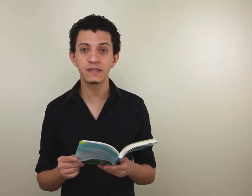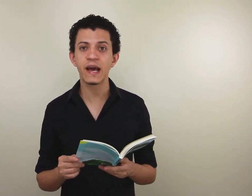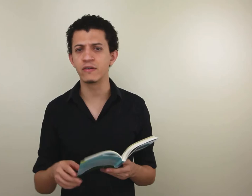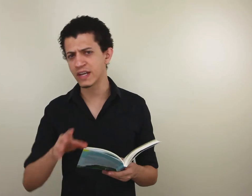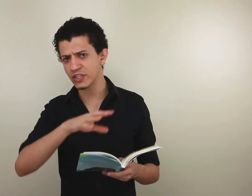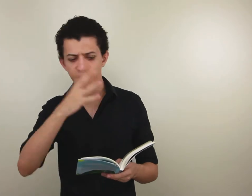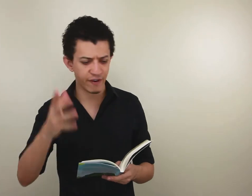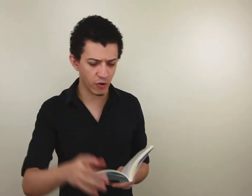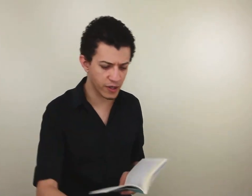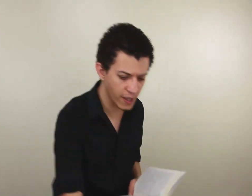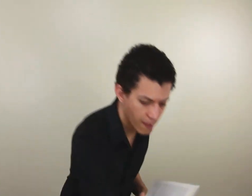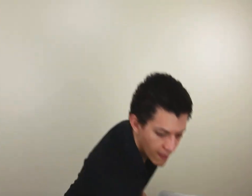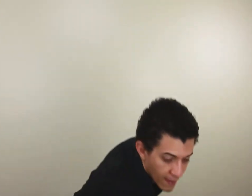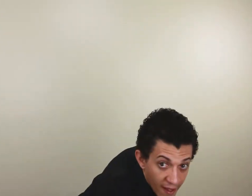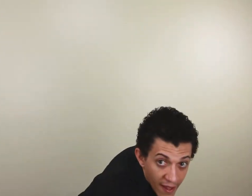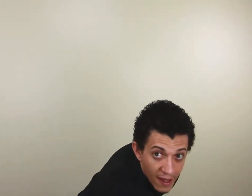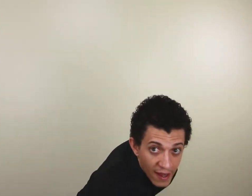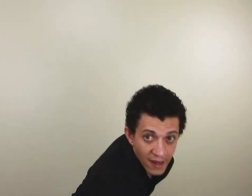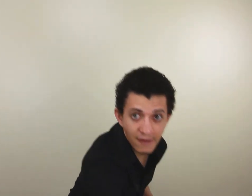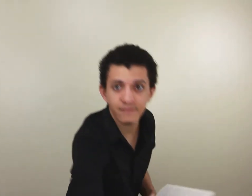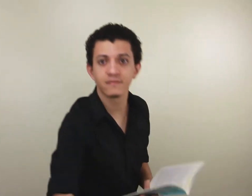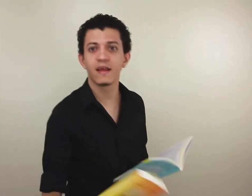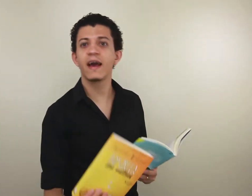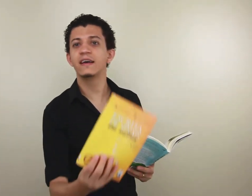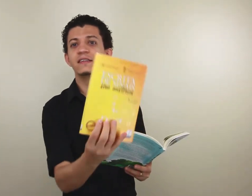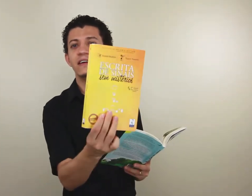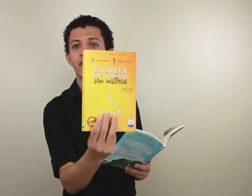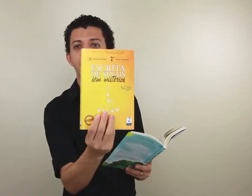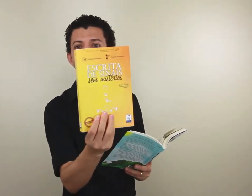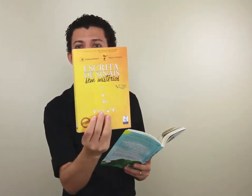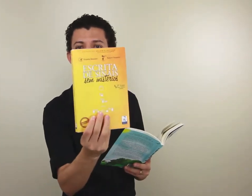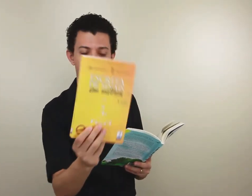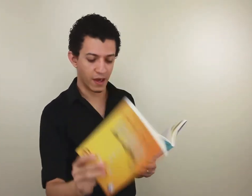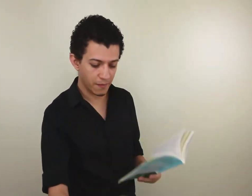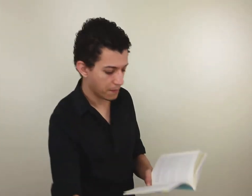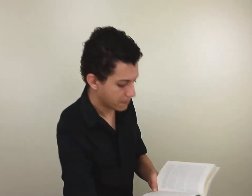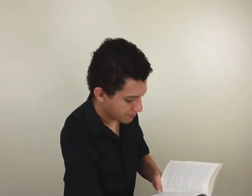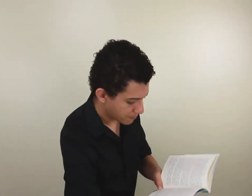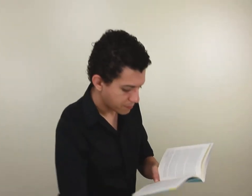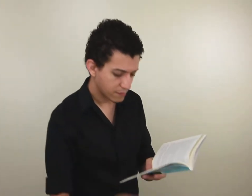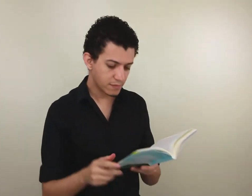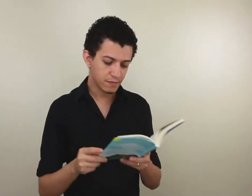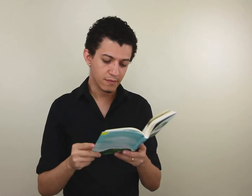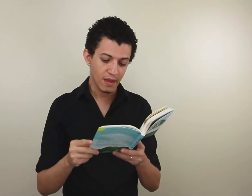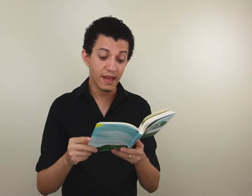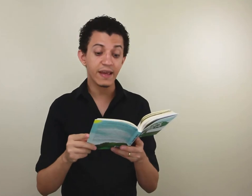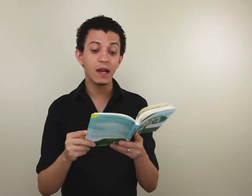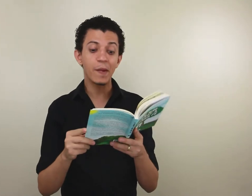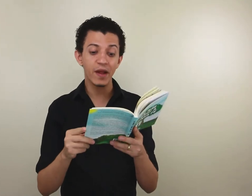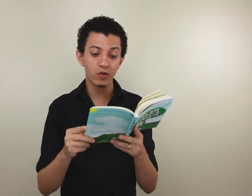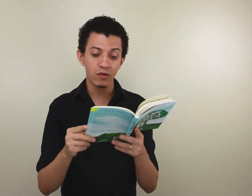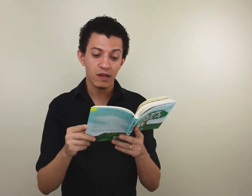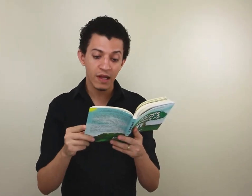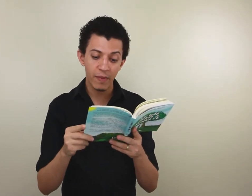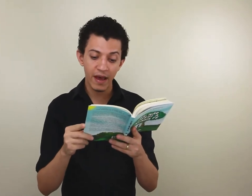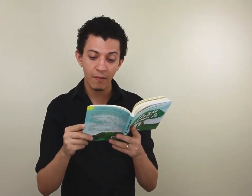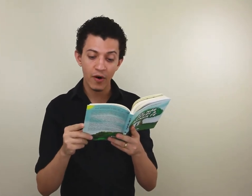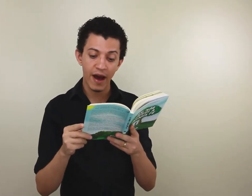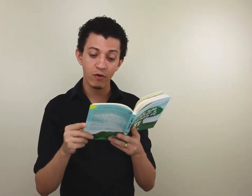Mistérios. O a gente já falou aqui é esse livro aqui, ok? Naquele período, também elaboraram